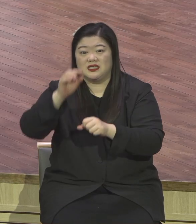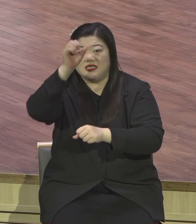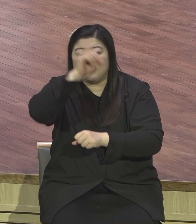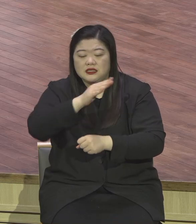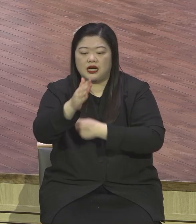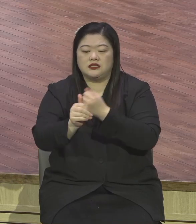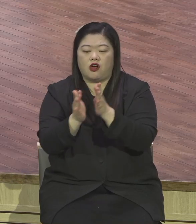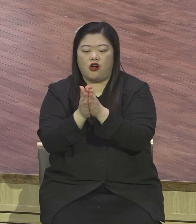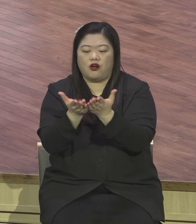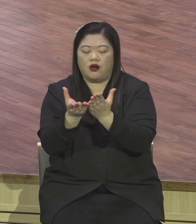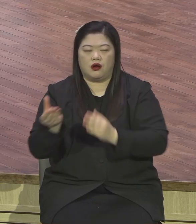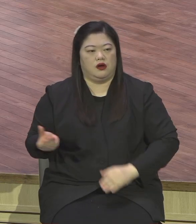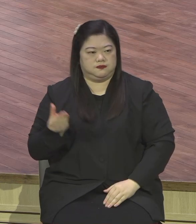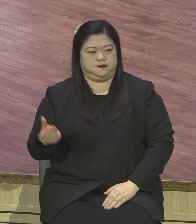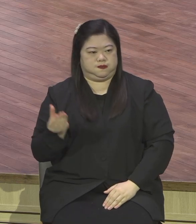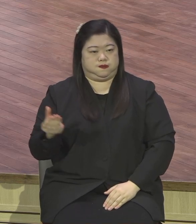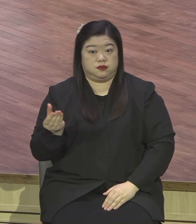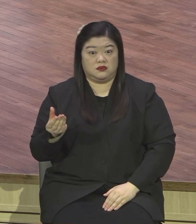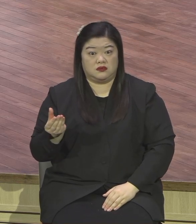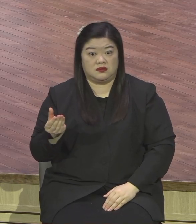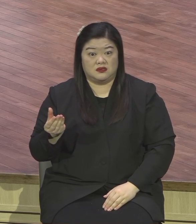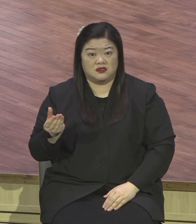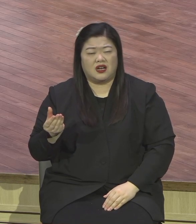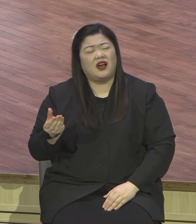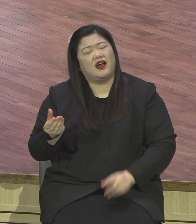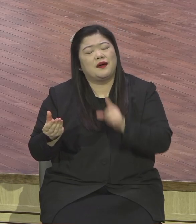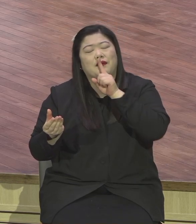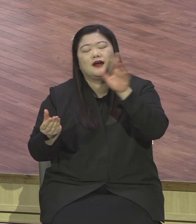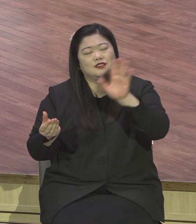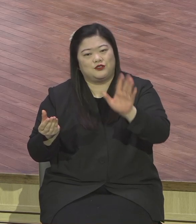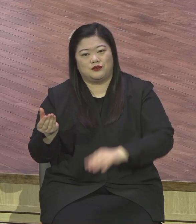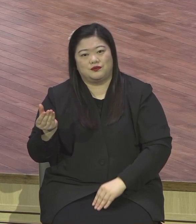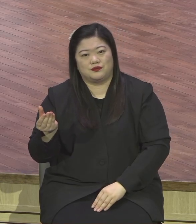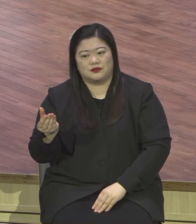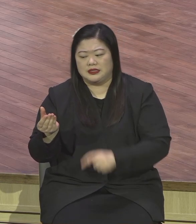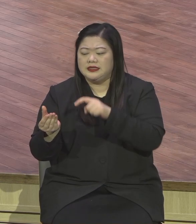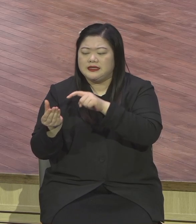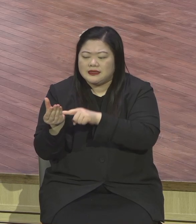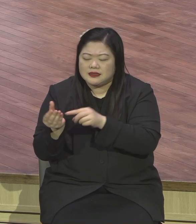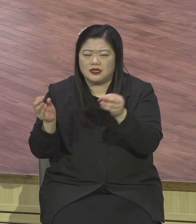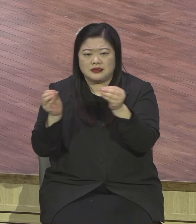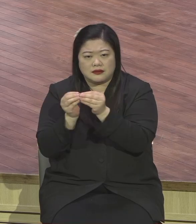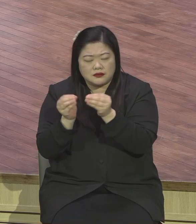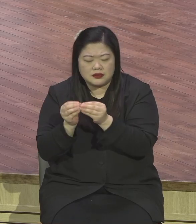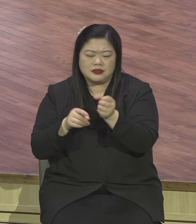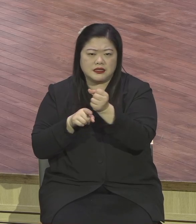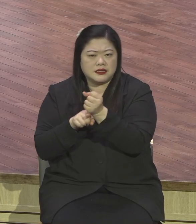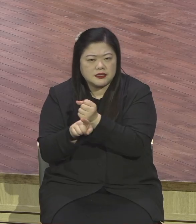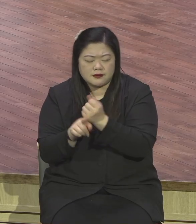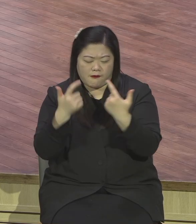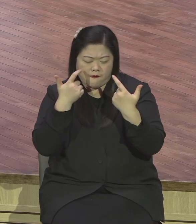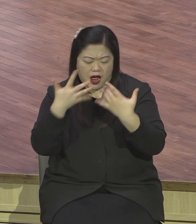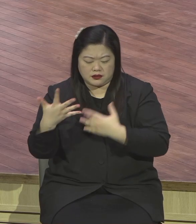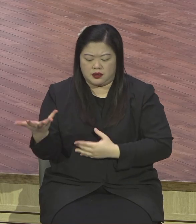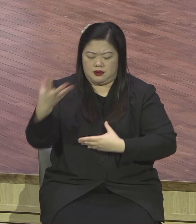말씀 듣고 따르는 겁니다. 이렇게 될 때 14절 말씀처럼 하나님께서 신이 우리의 원수를